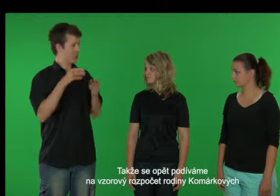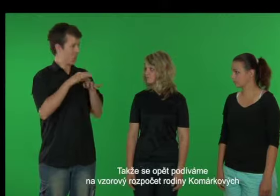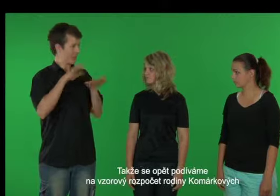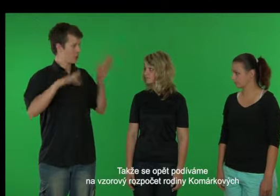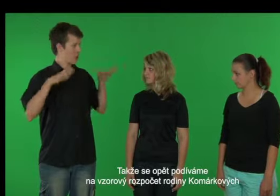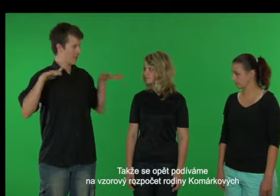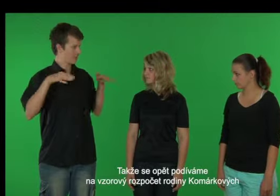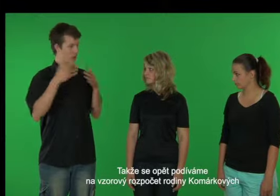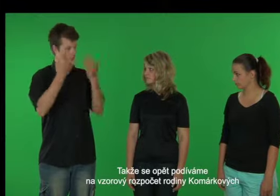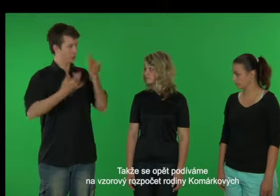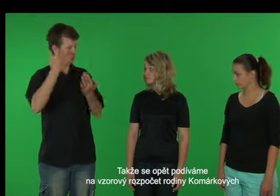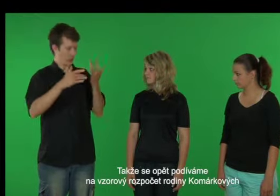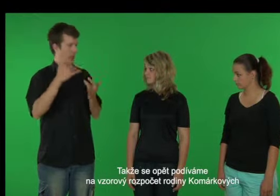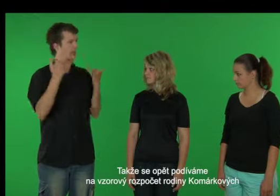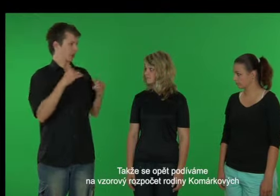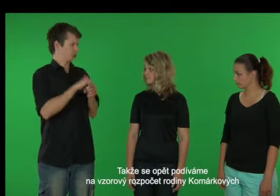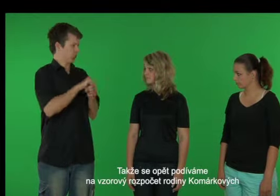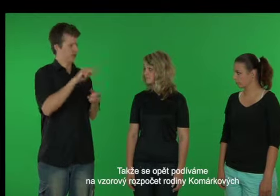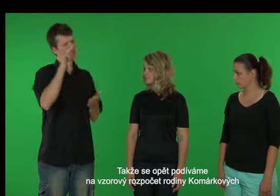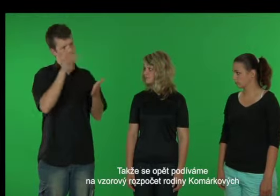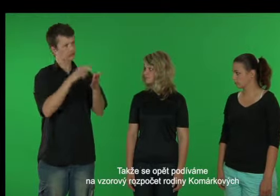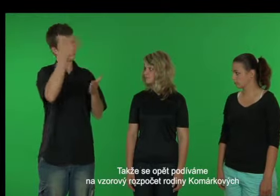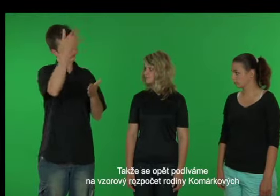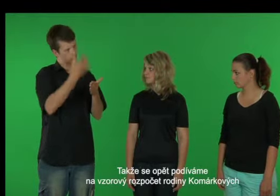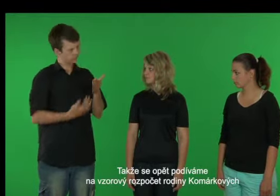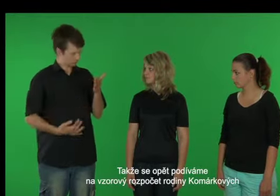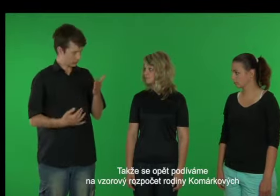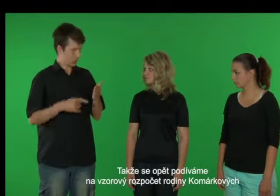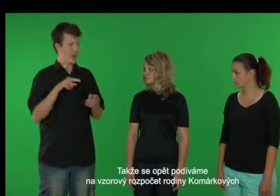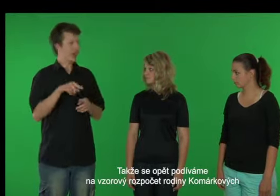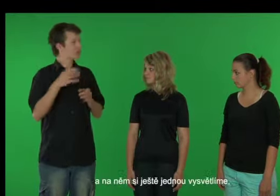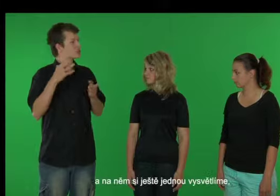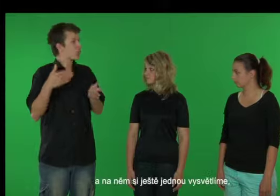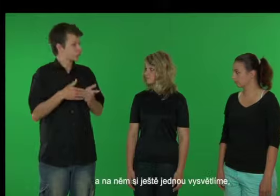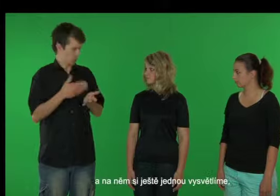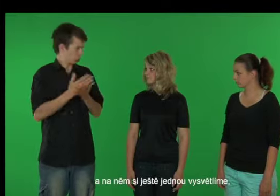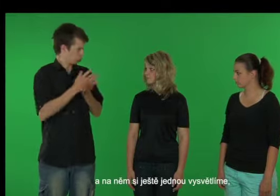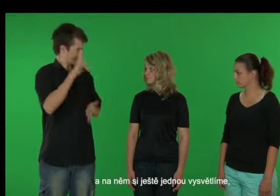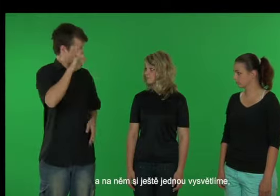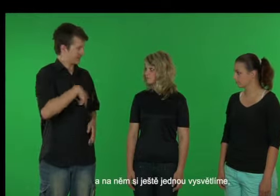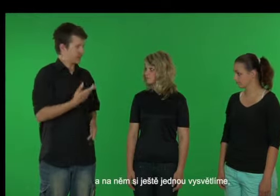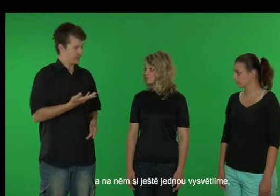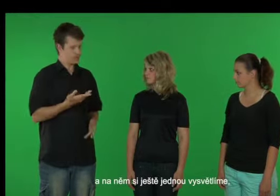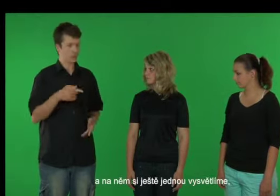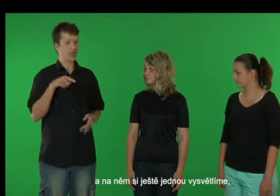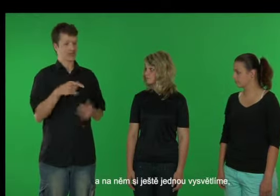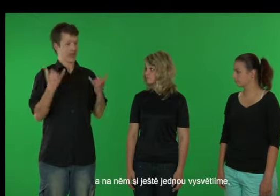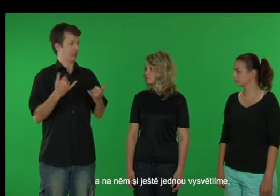se opět podíváme na vzorový rozpočet rodiny komárkových. A na něm si ještě jednou vysvětlíme, jak a proč rozpočet dělat a hlavně